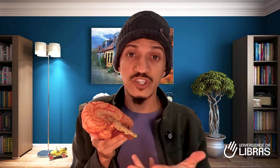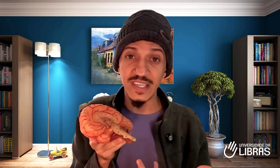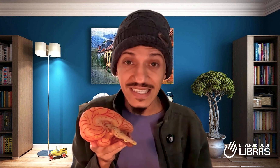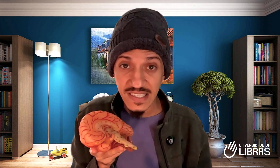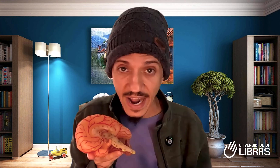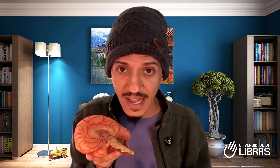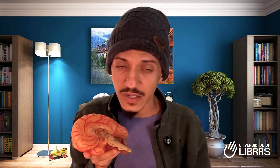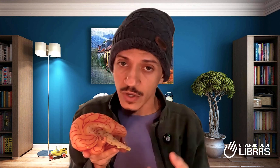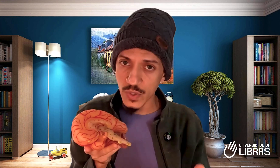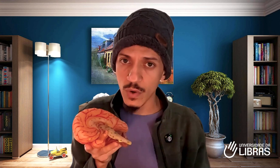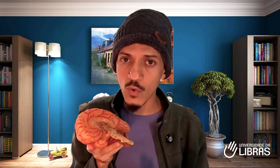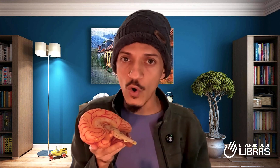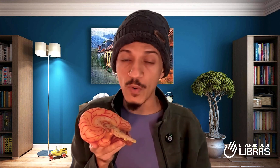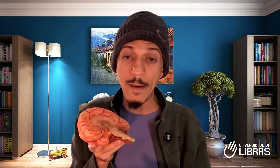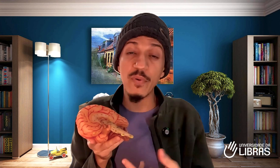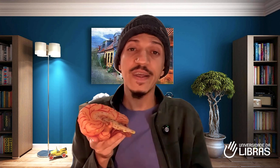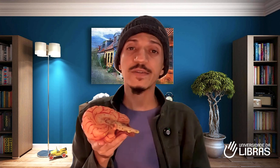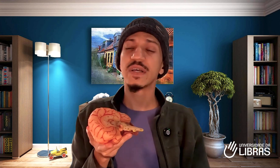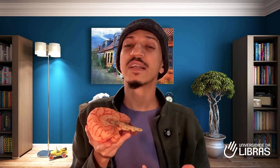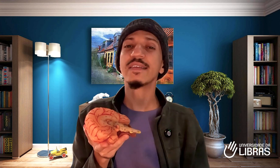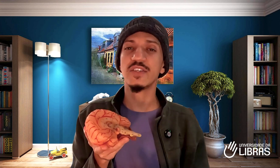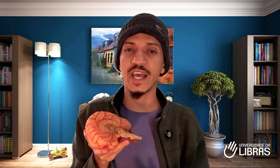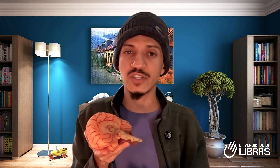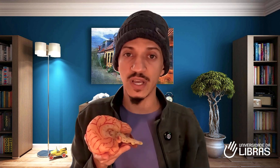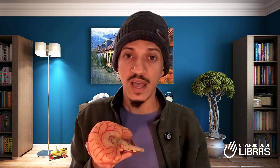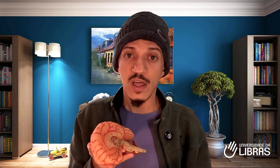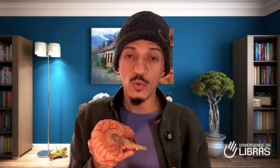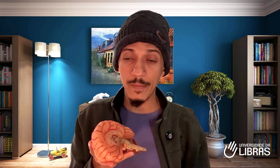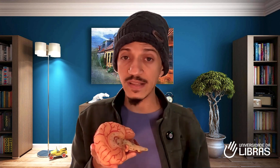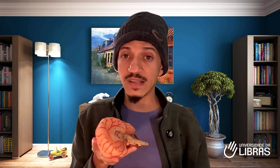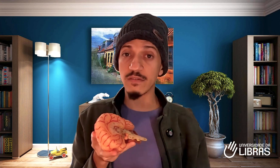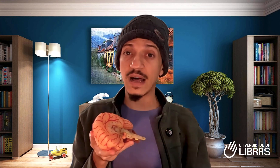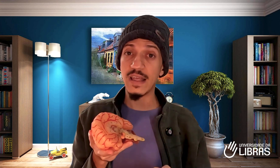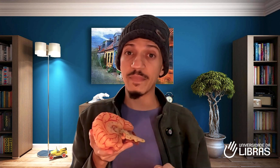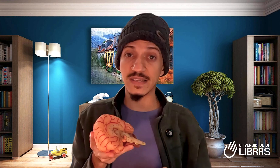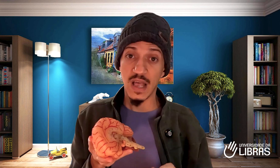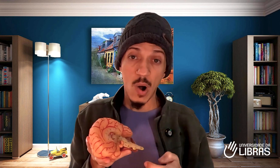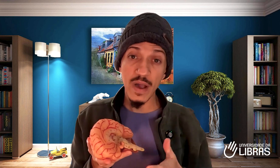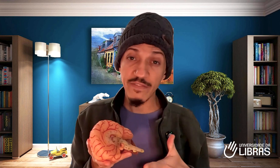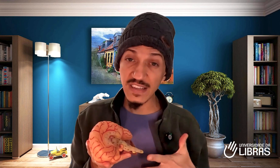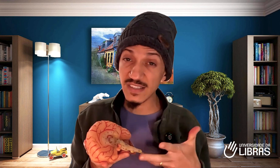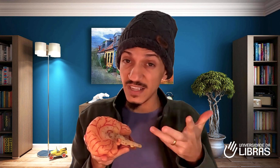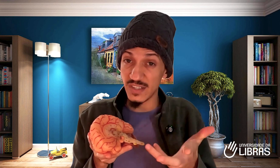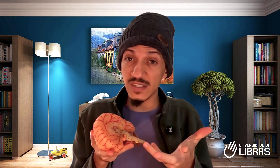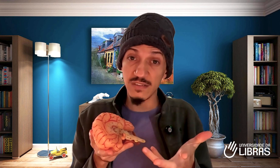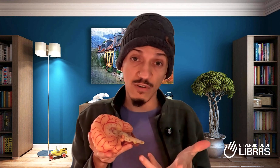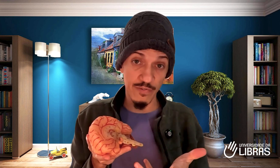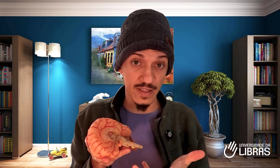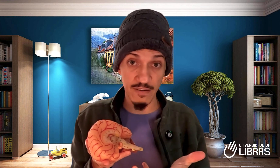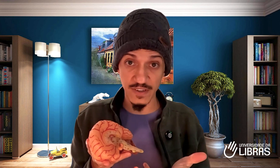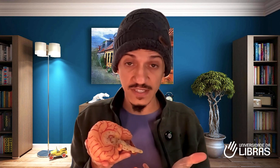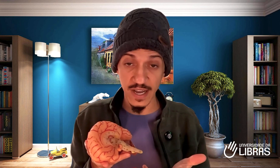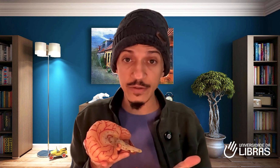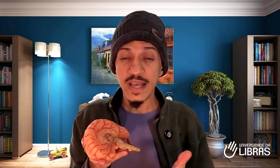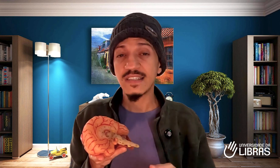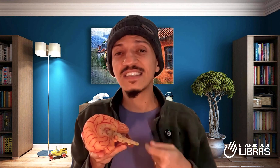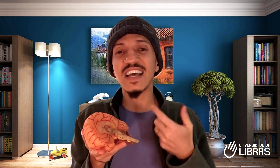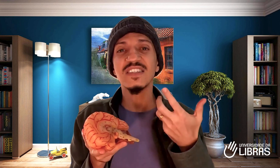estresse do seu corpo. É por isso que tanta gente, no aprendizado da Libras, ao invés de se sentir desenvolvendo e avançando, se sente, na